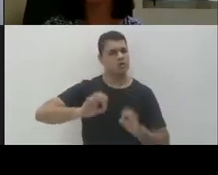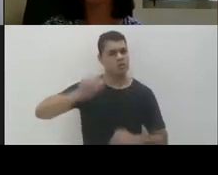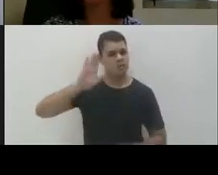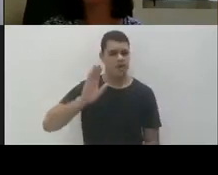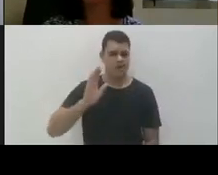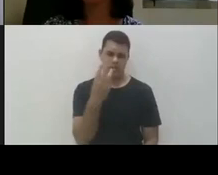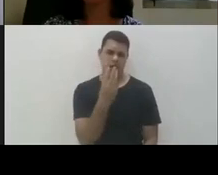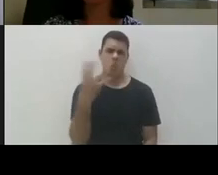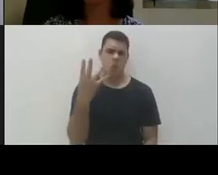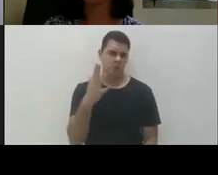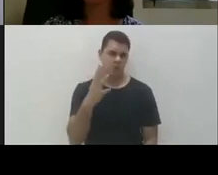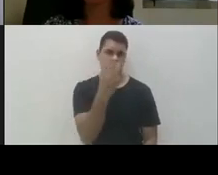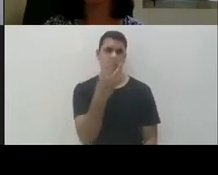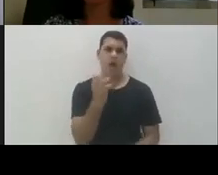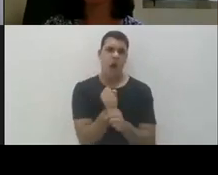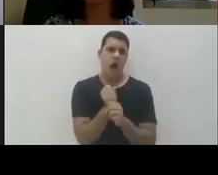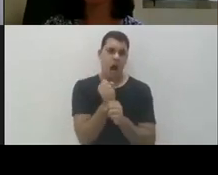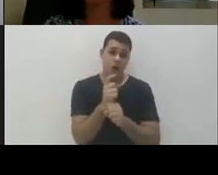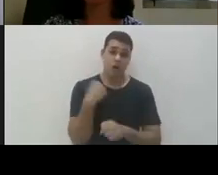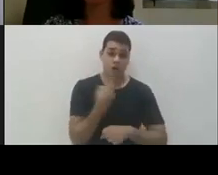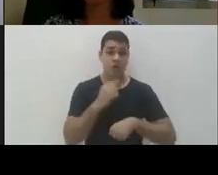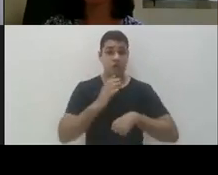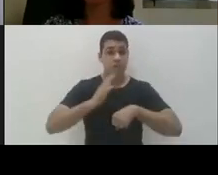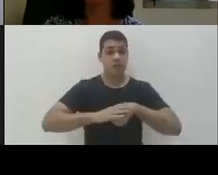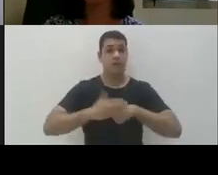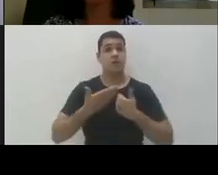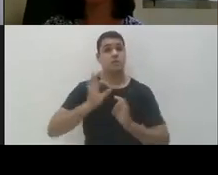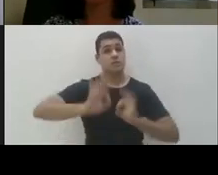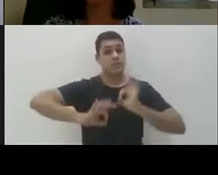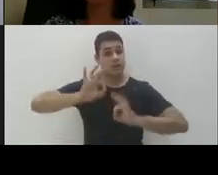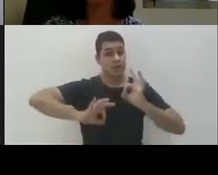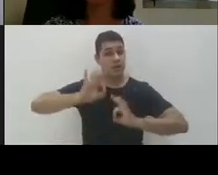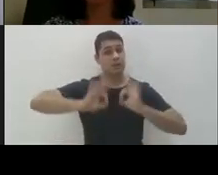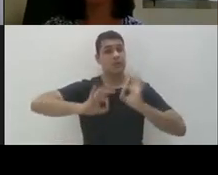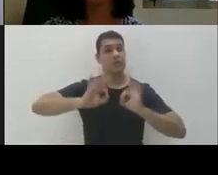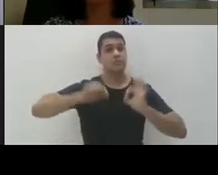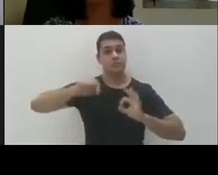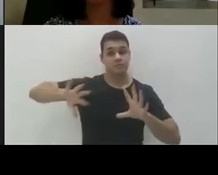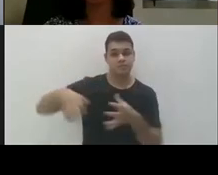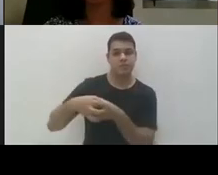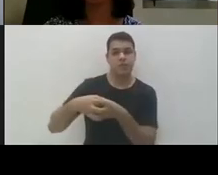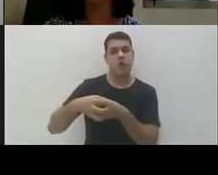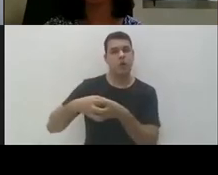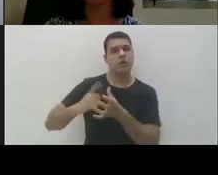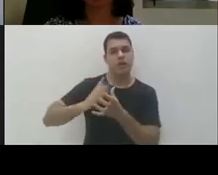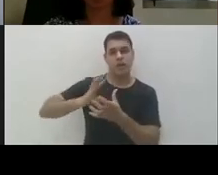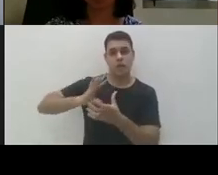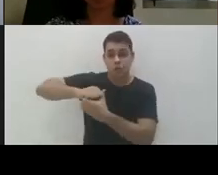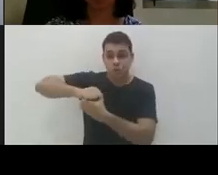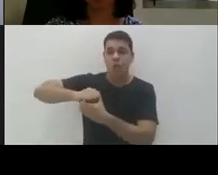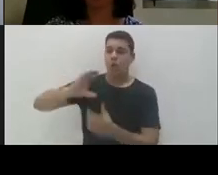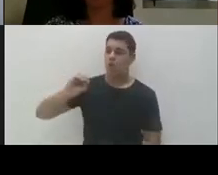quatro anos e nós separamos essa cota, nós separamos para pessoas,